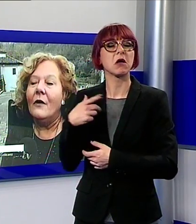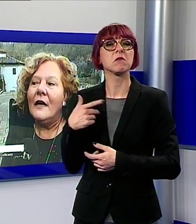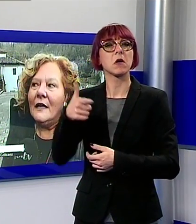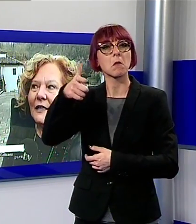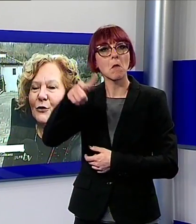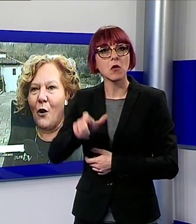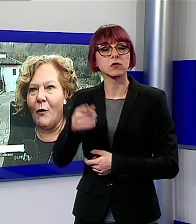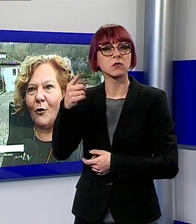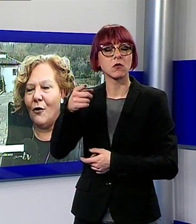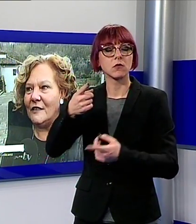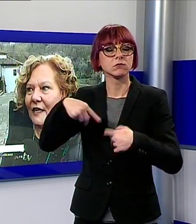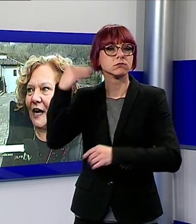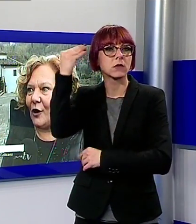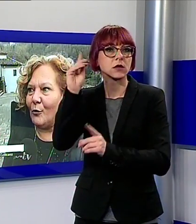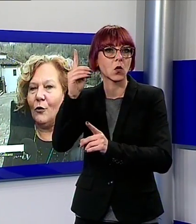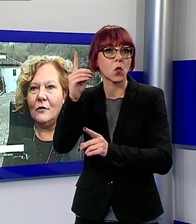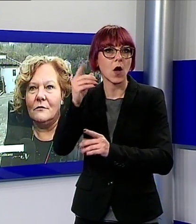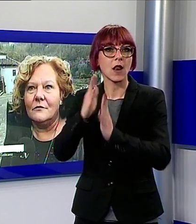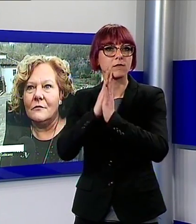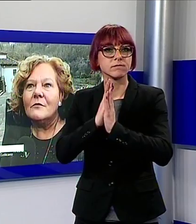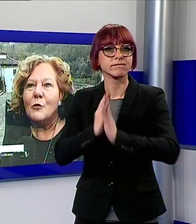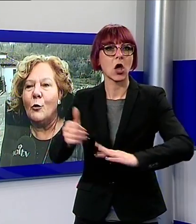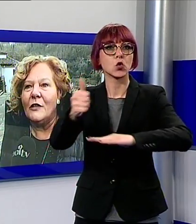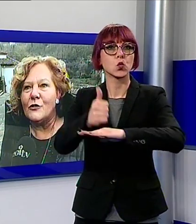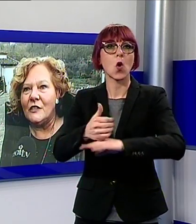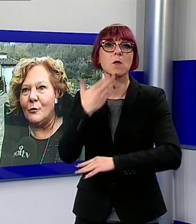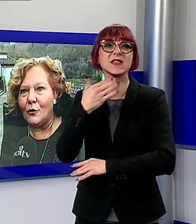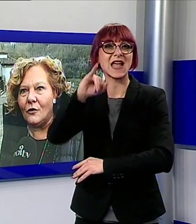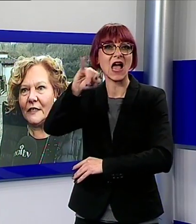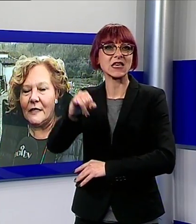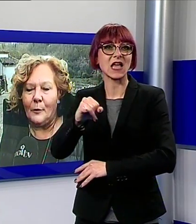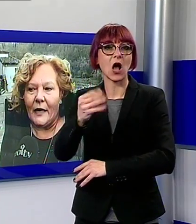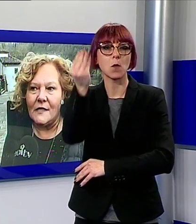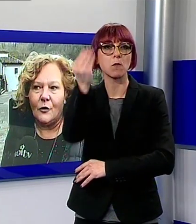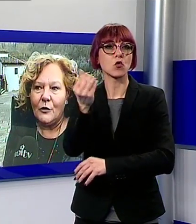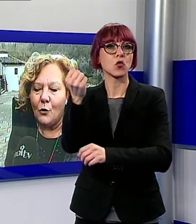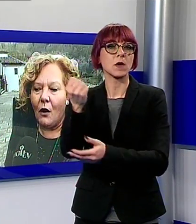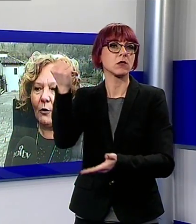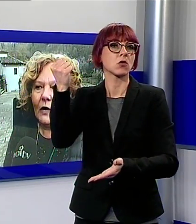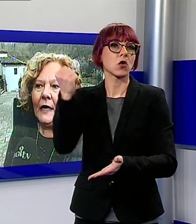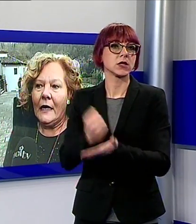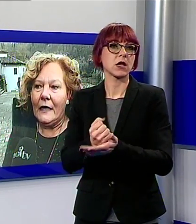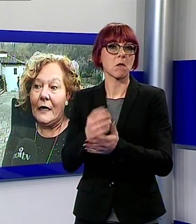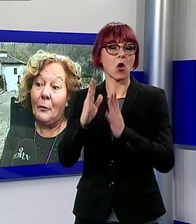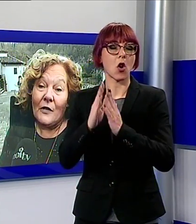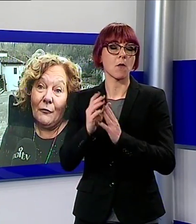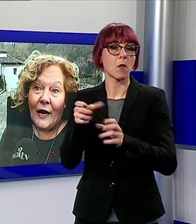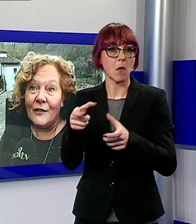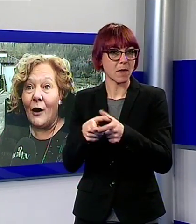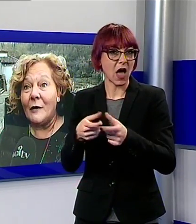il Duomo di San Jacopo il monumento simbolo del paese come Duomo e poi volendo anche